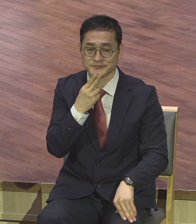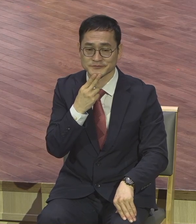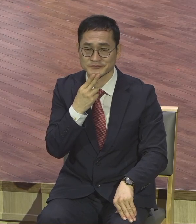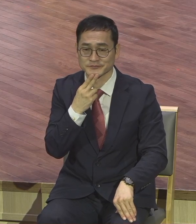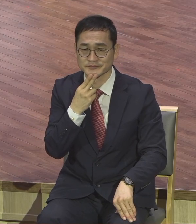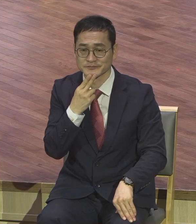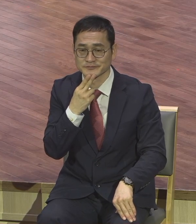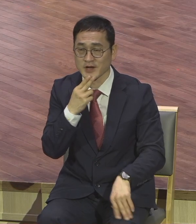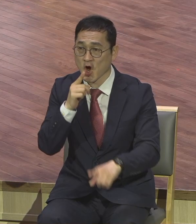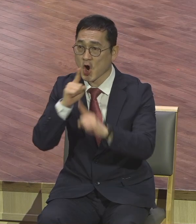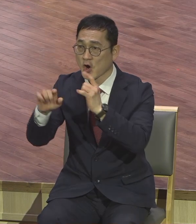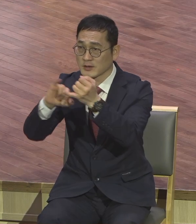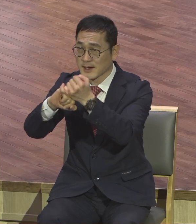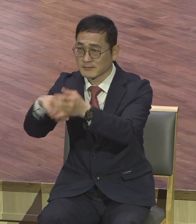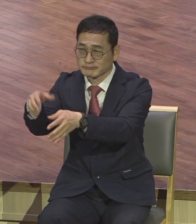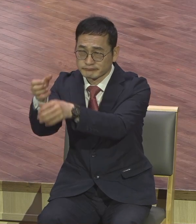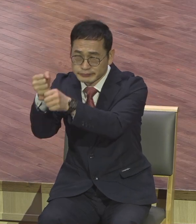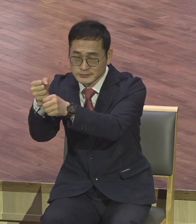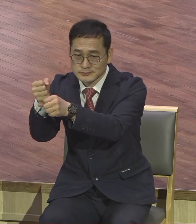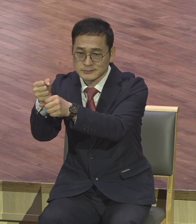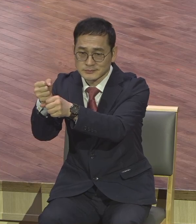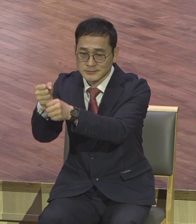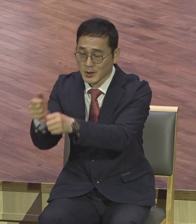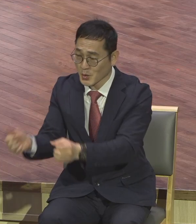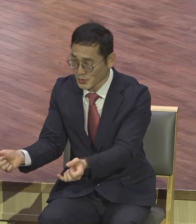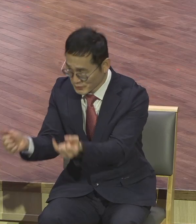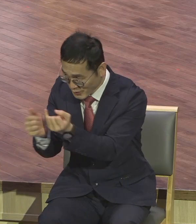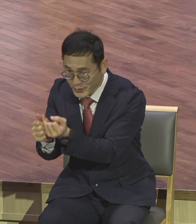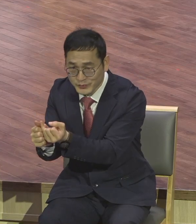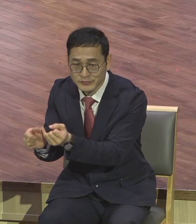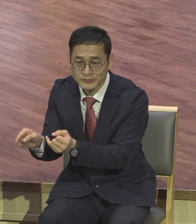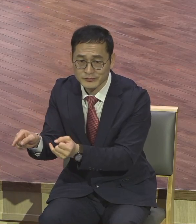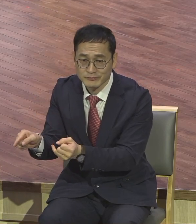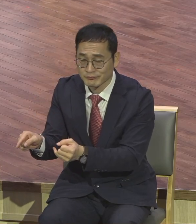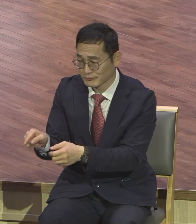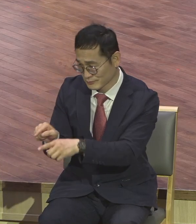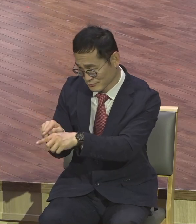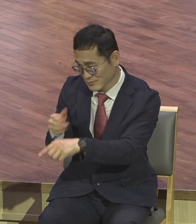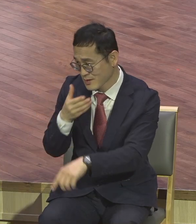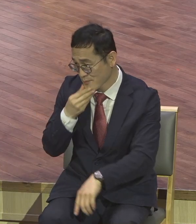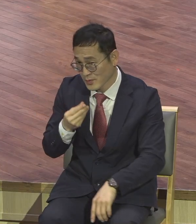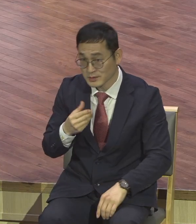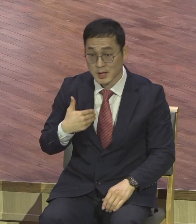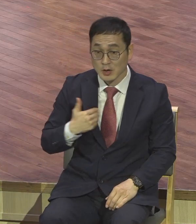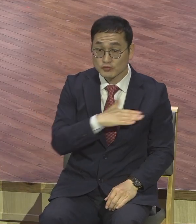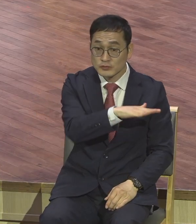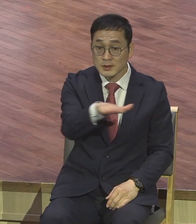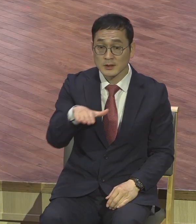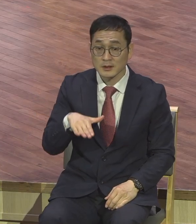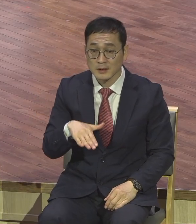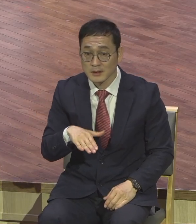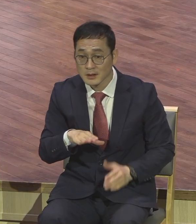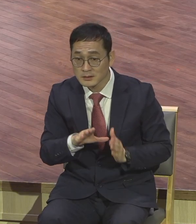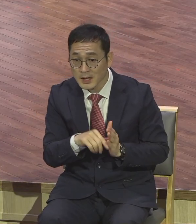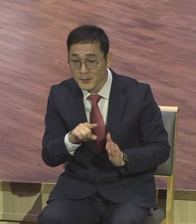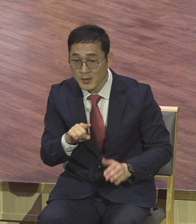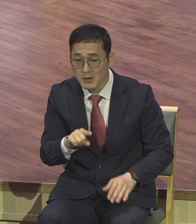은약 잡고 이렇게 가정도 이루는데 우리 1세대들은 그걸 몰랐잖아요. 2판, 4판 살았잖아요. 그냥.